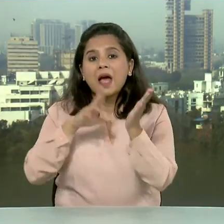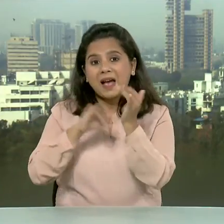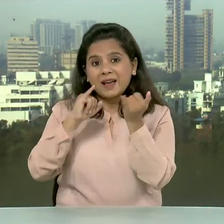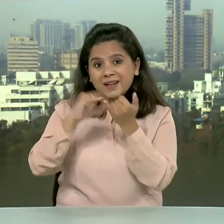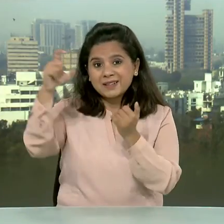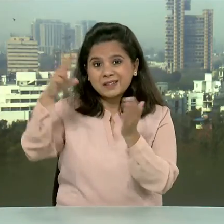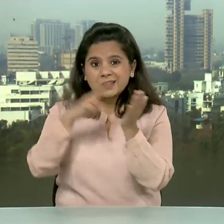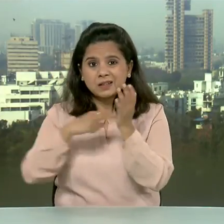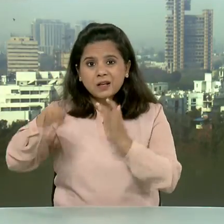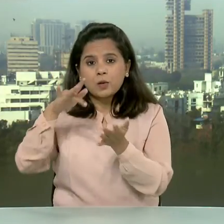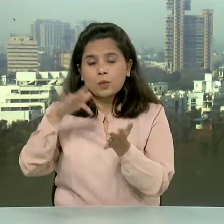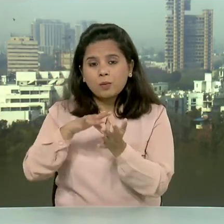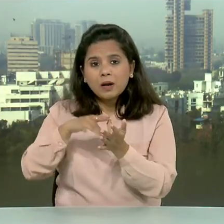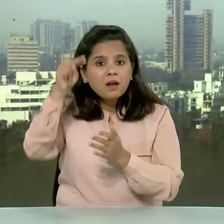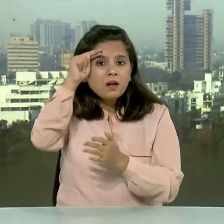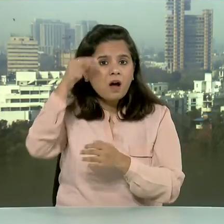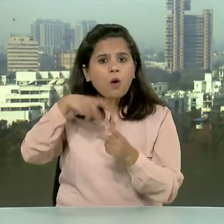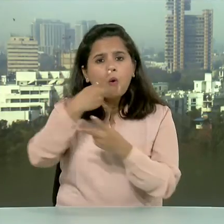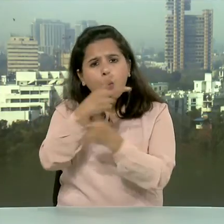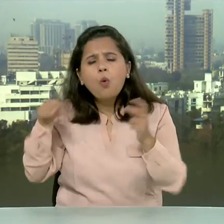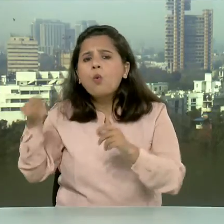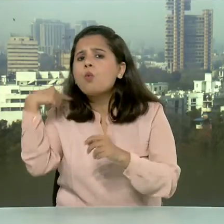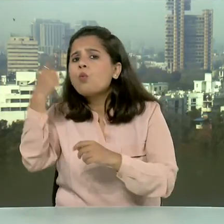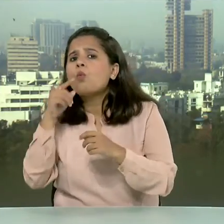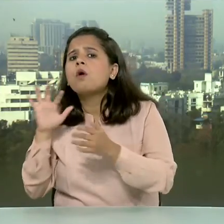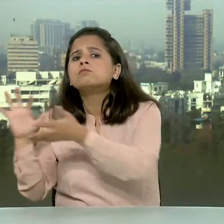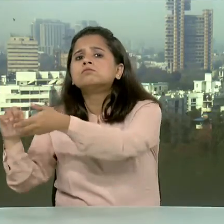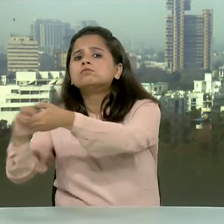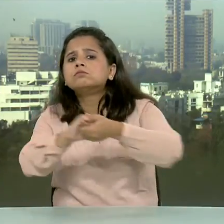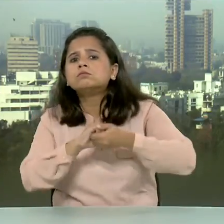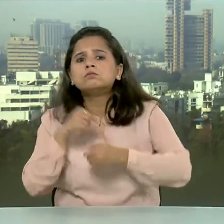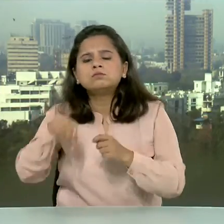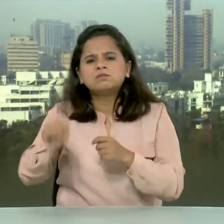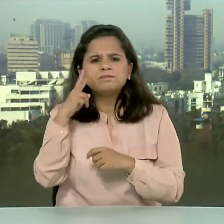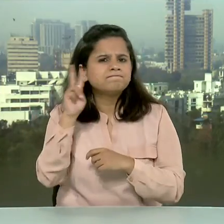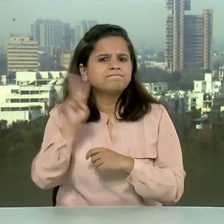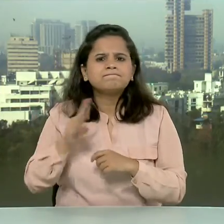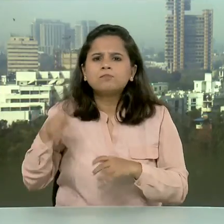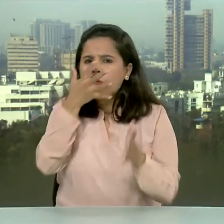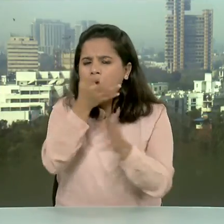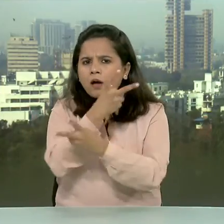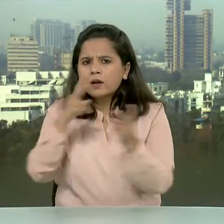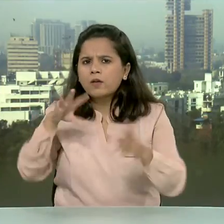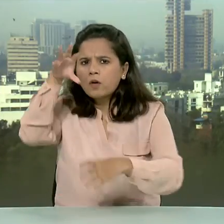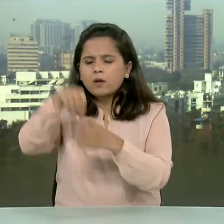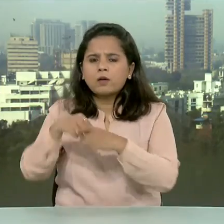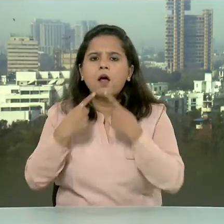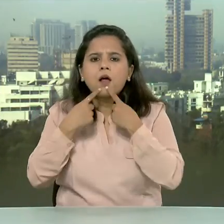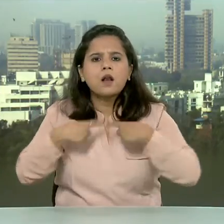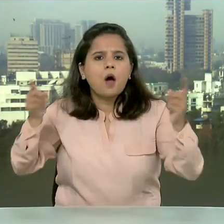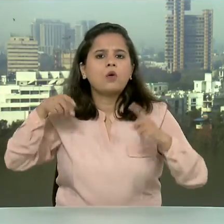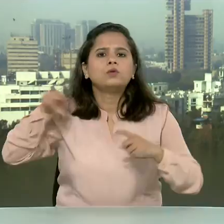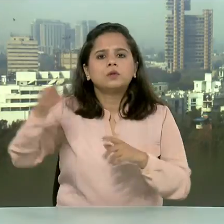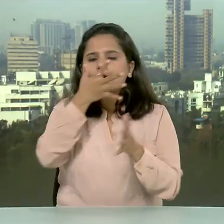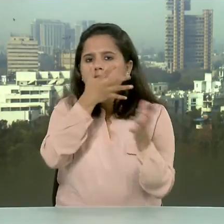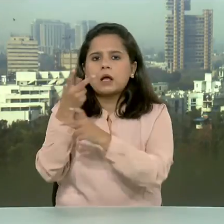खापलांग और उसके सभी गुटों सहयोगी संगठनों को गैर कानूनी संगठन घोशत करती है